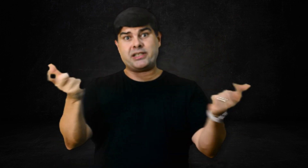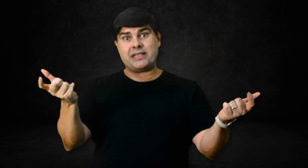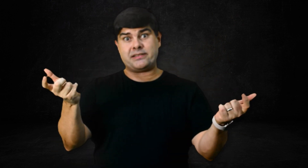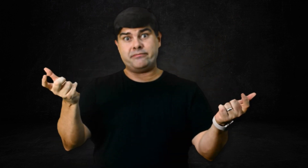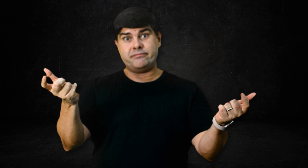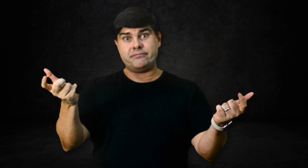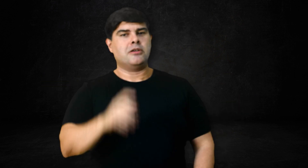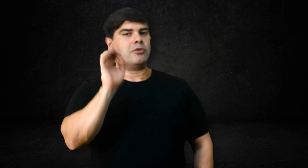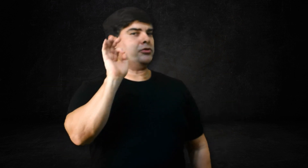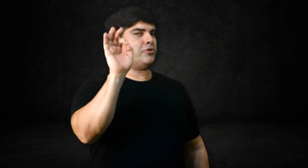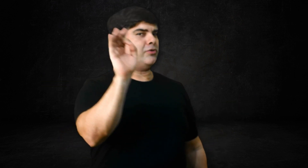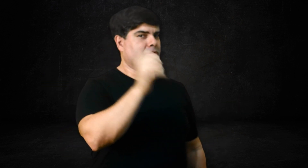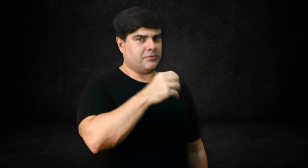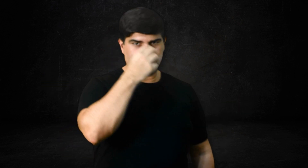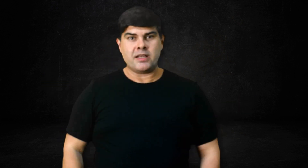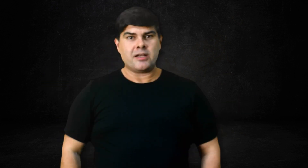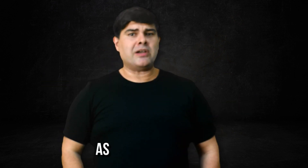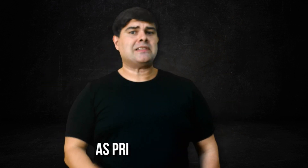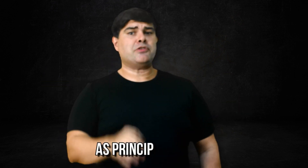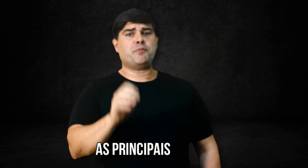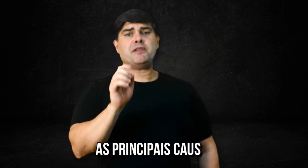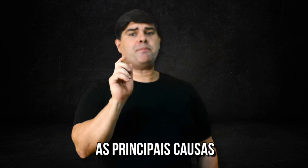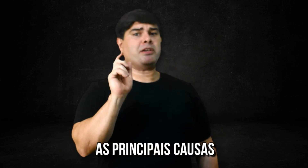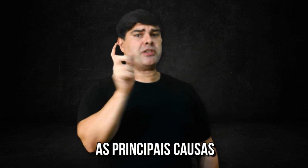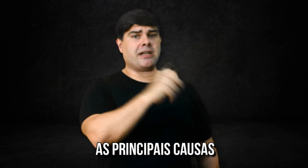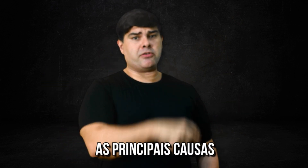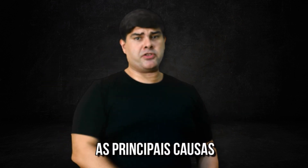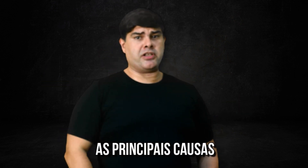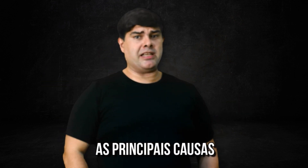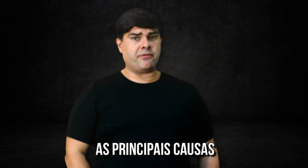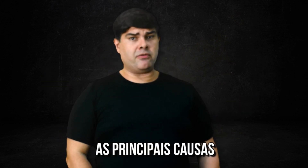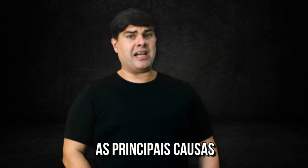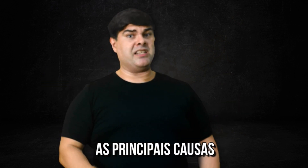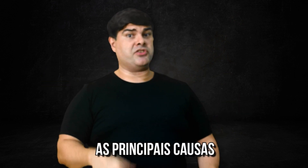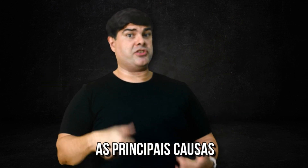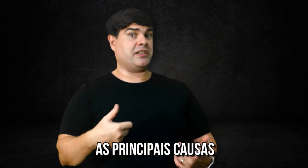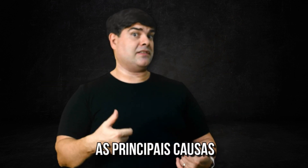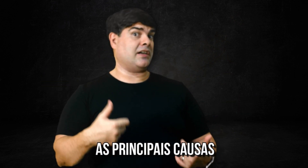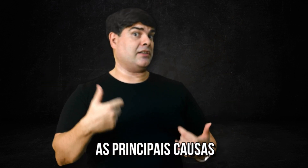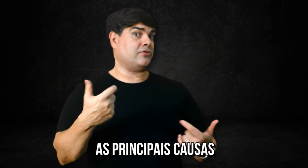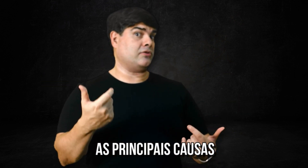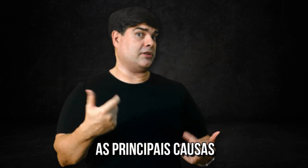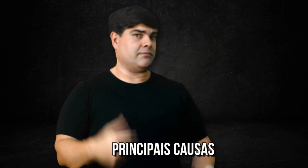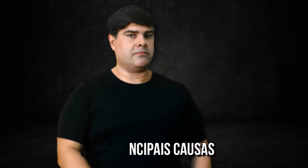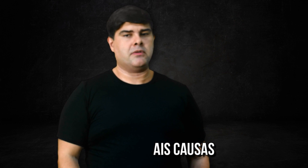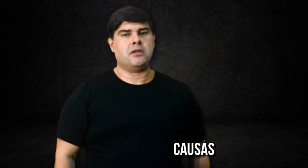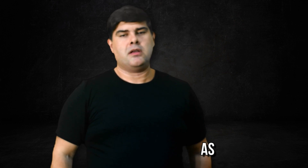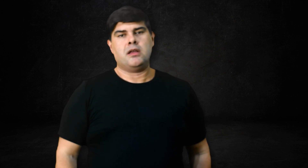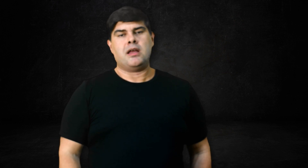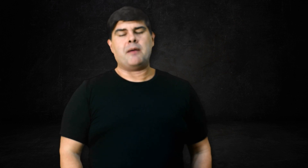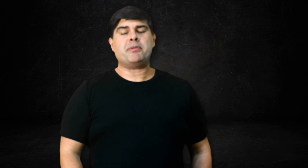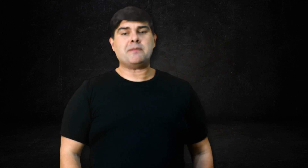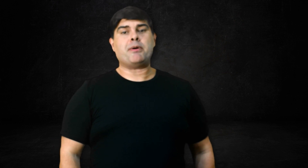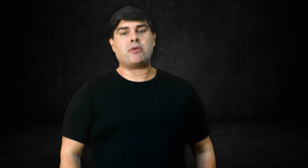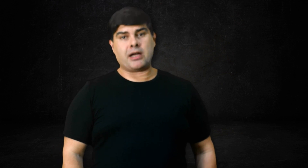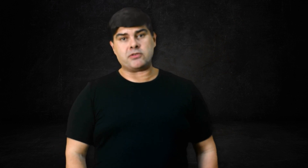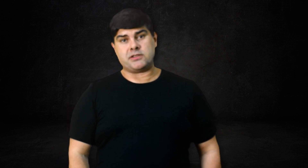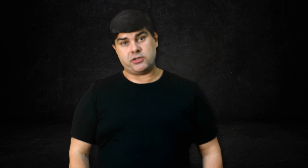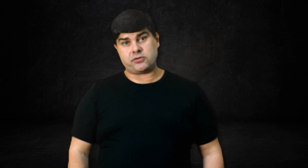graça, hein? Continuando, quais são as principais causas que levam à resistência à insulina? A principal causa disso